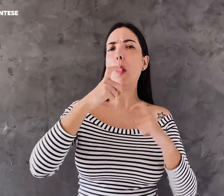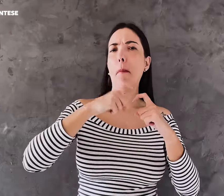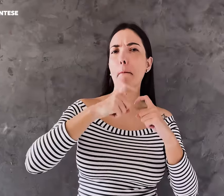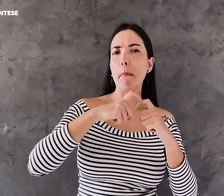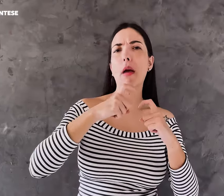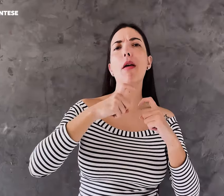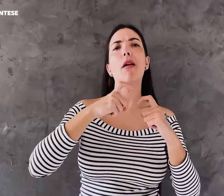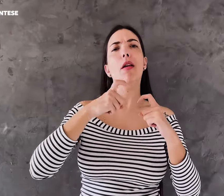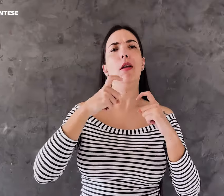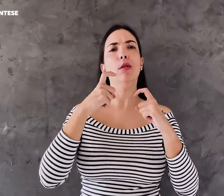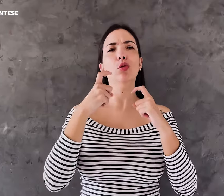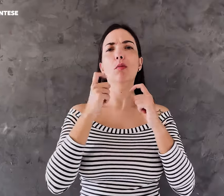na clínica.